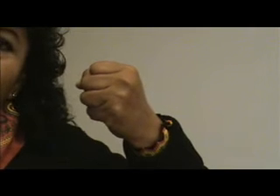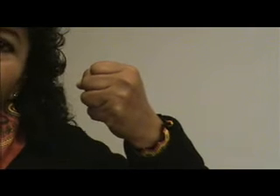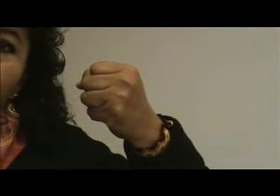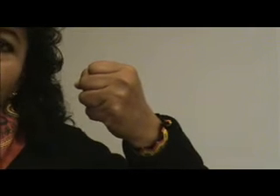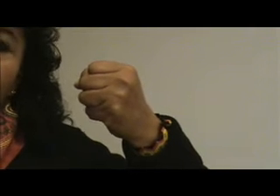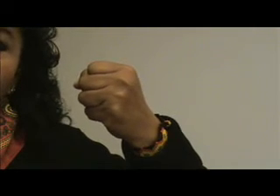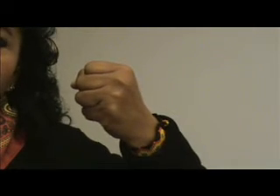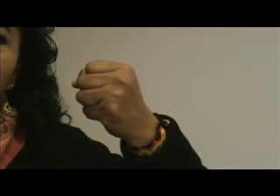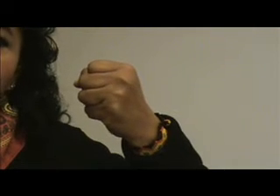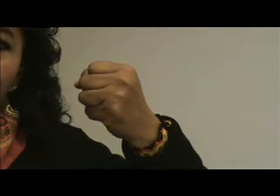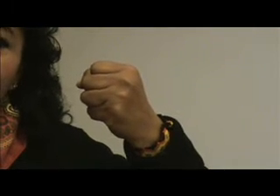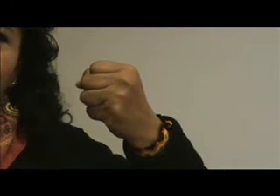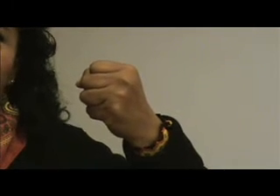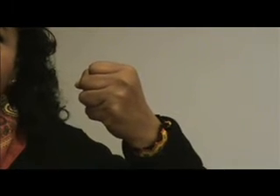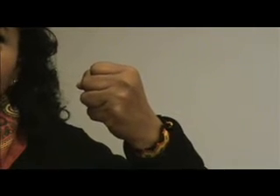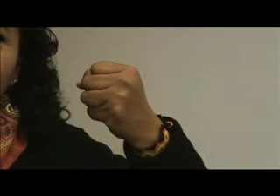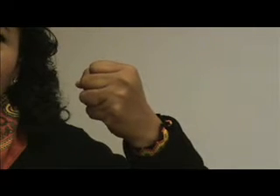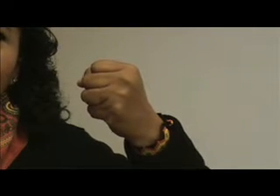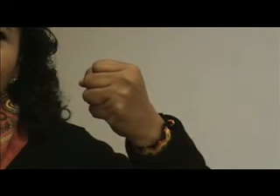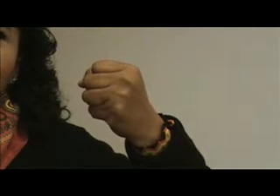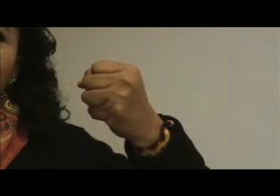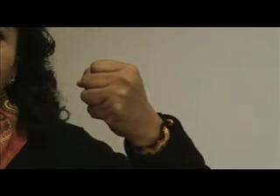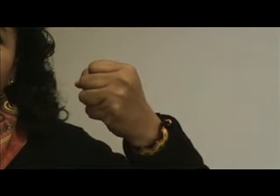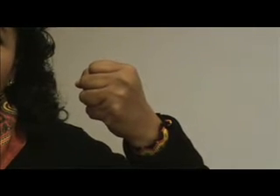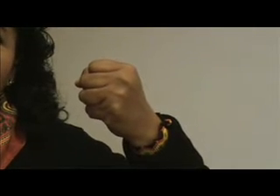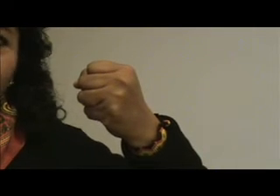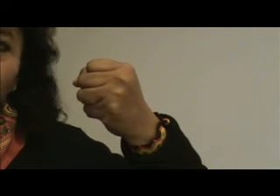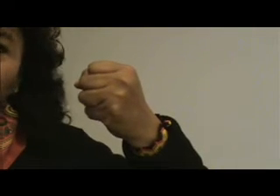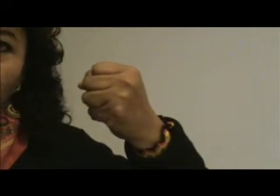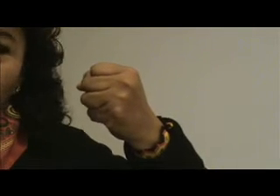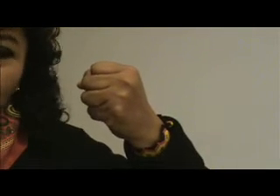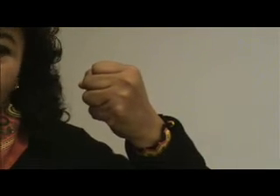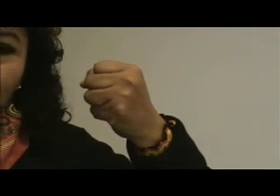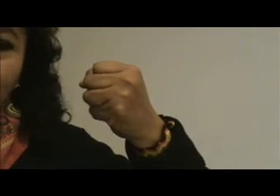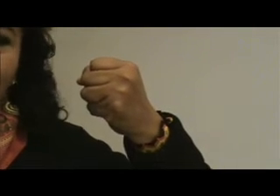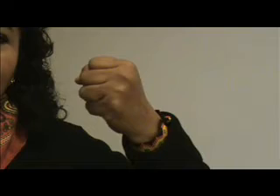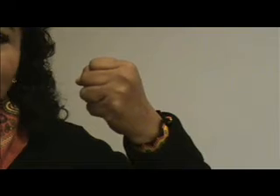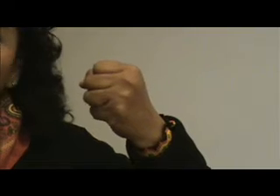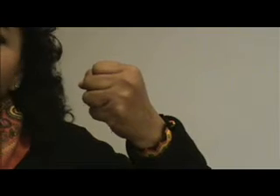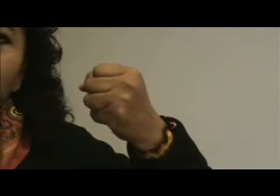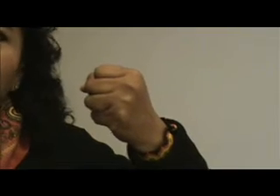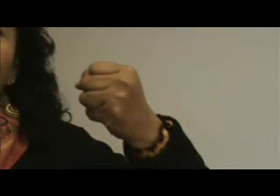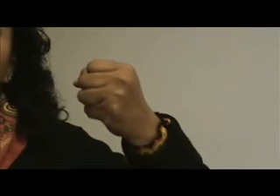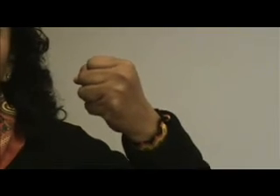al Frente de Pueblos en Defensa de la Tierra, sino pertenece a todos los luchadores sociales en todo el mundo